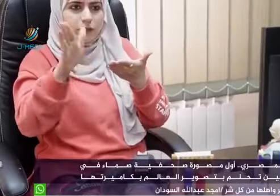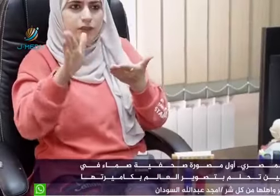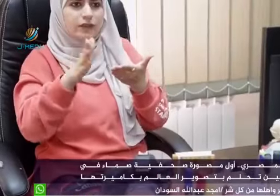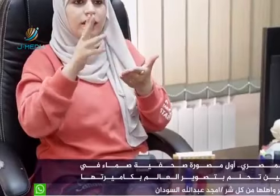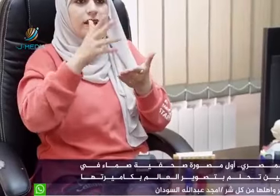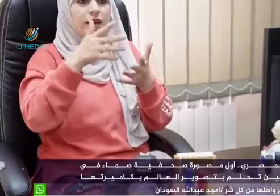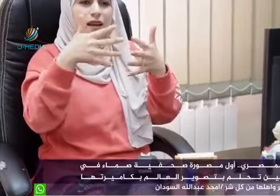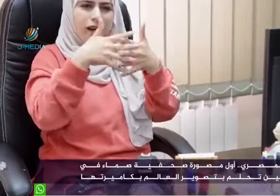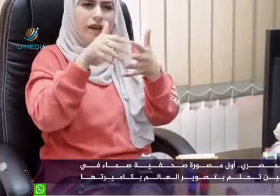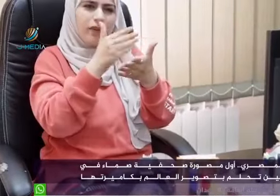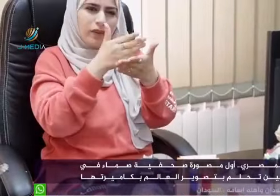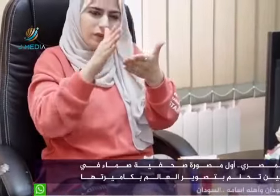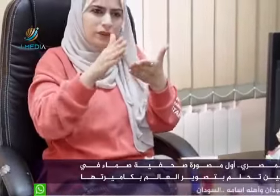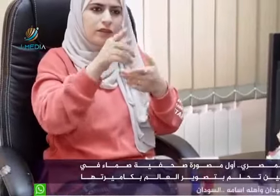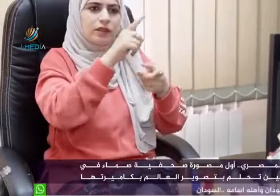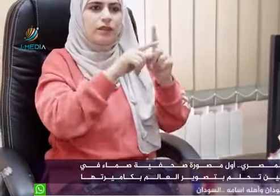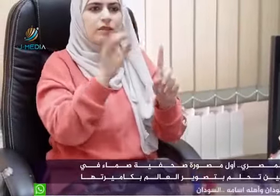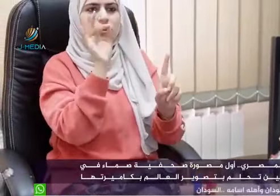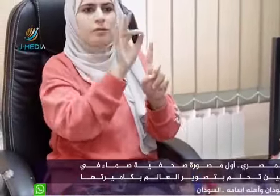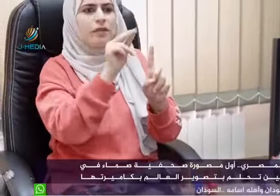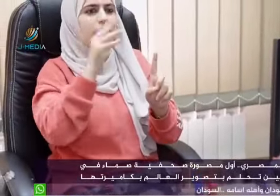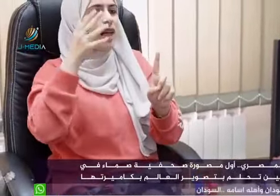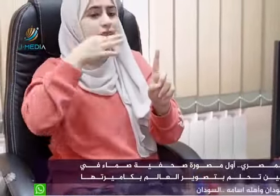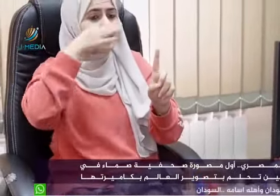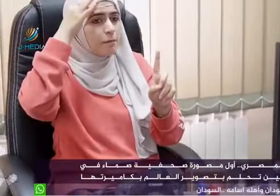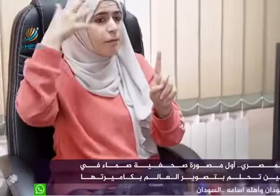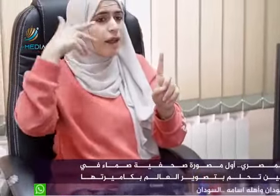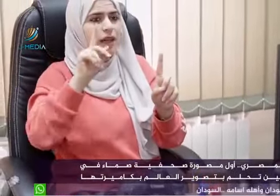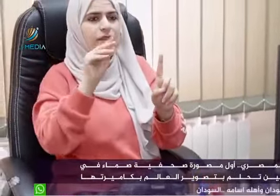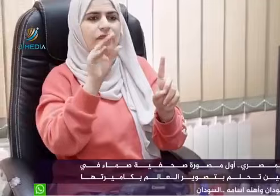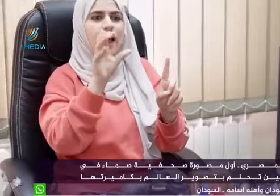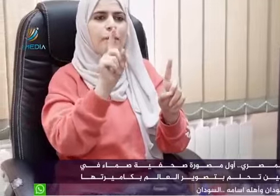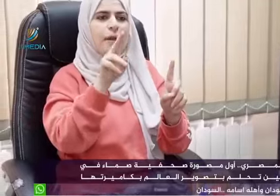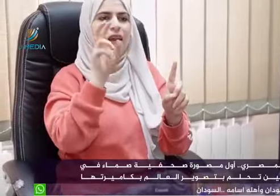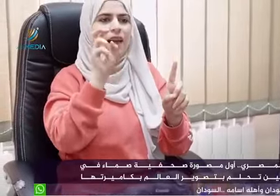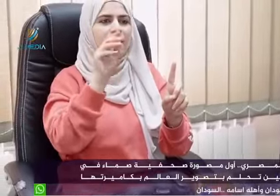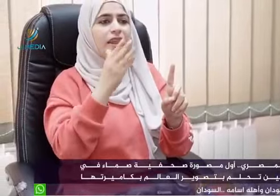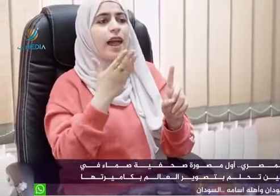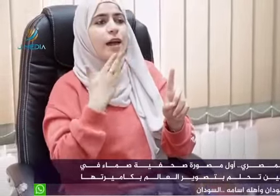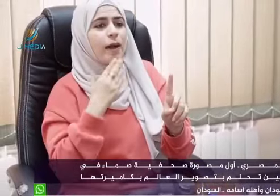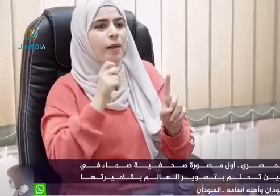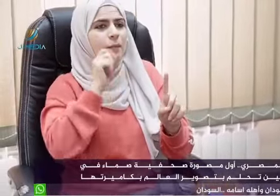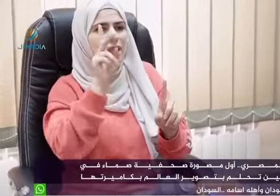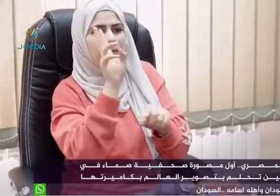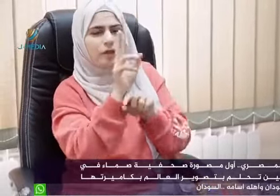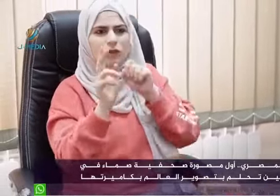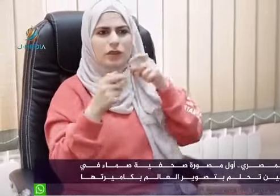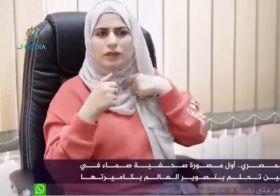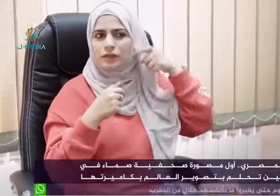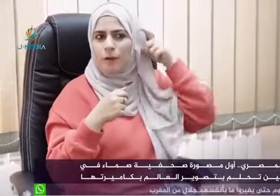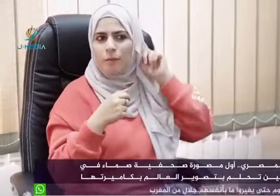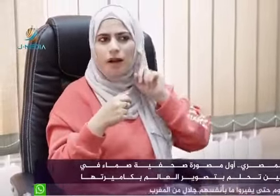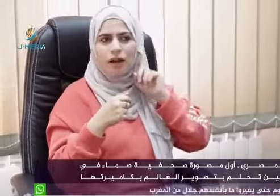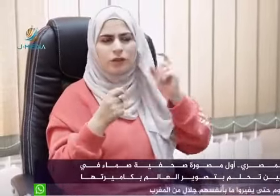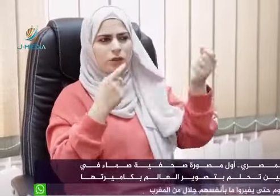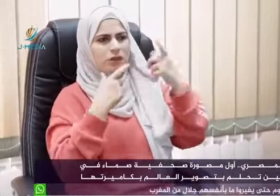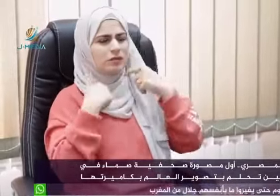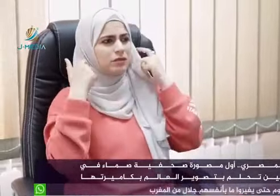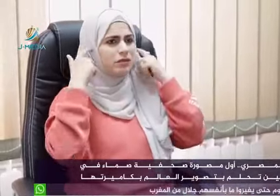في أحياناً كانوا أهلي بتعاملوا بطبعاً بلوة الإشارة إن أحياناً ببلب